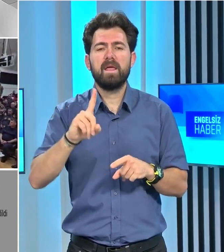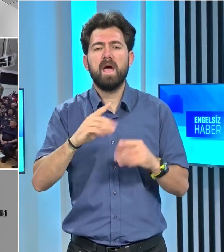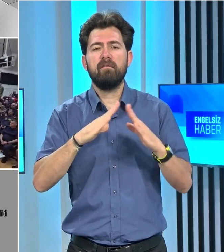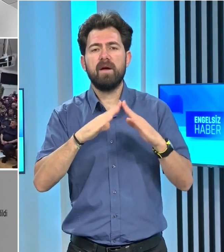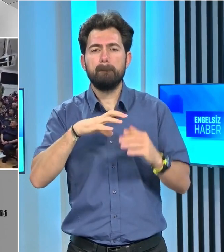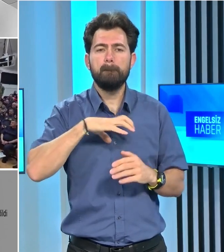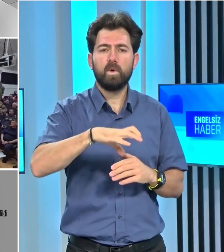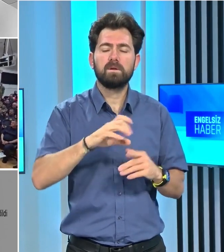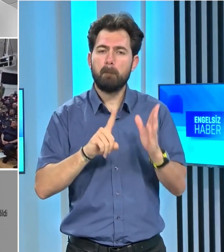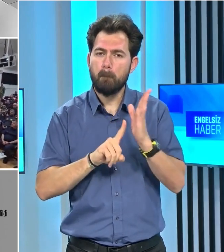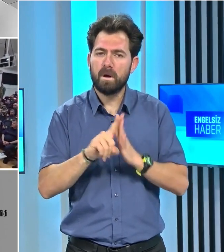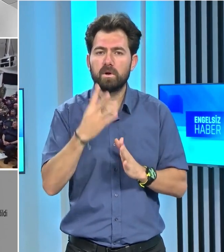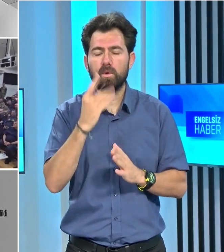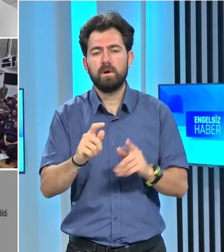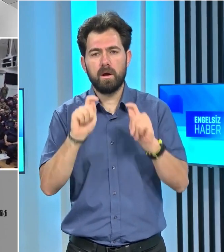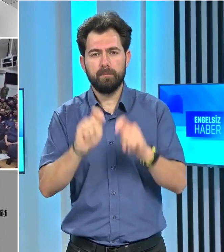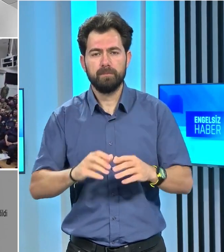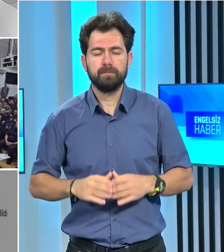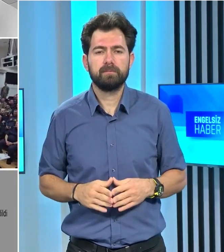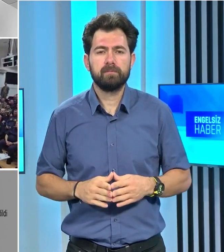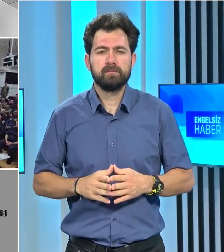başarıyla icra edildi.